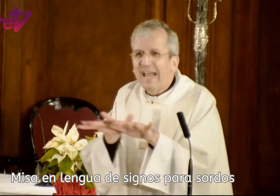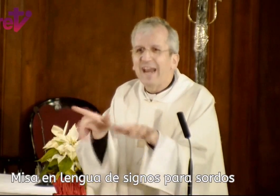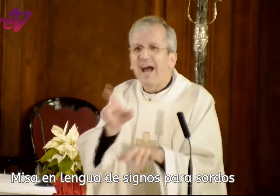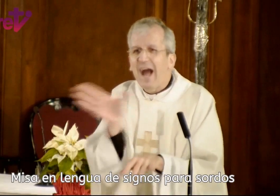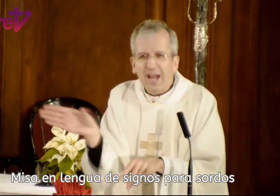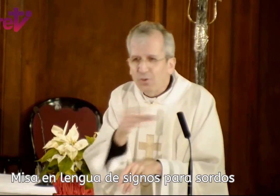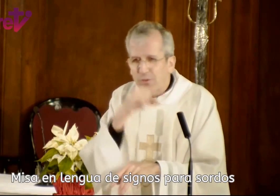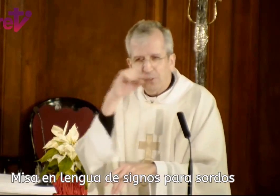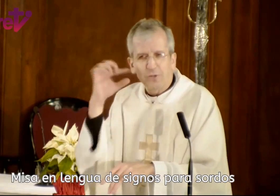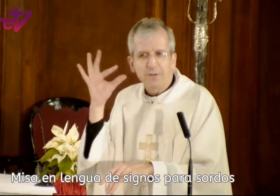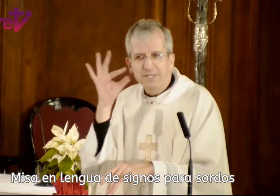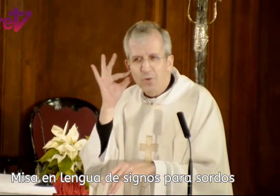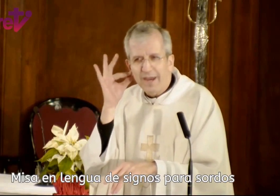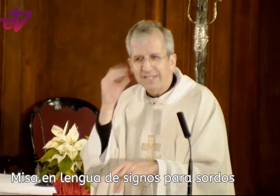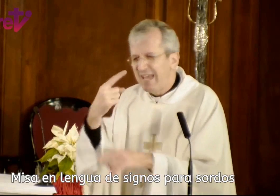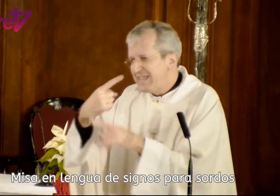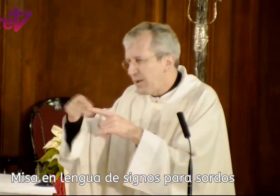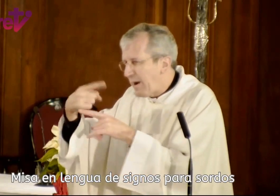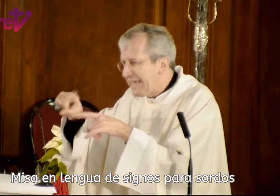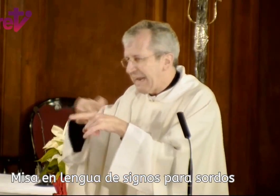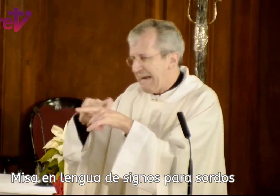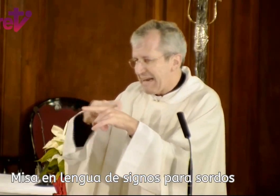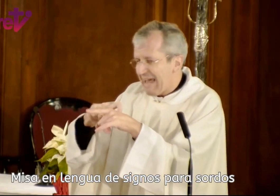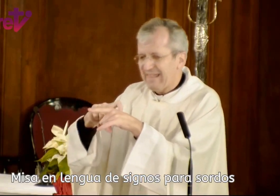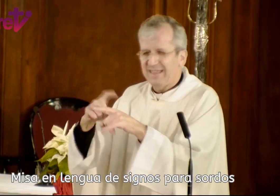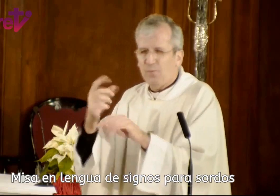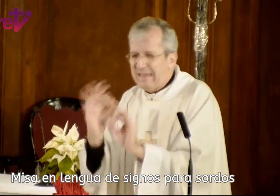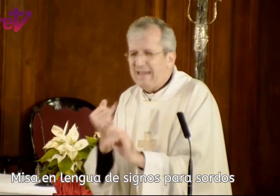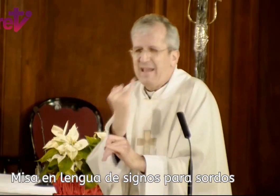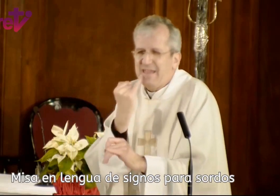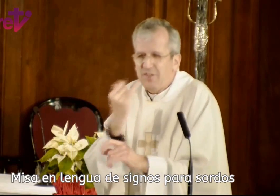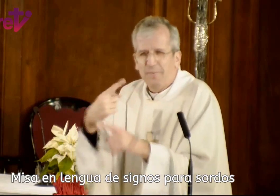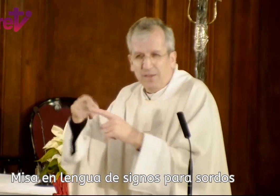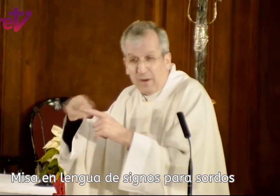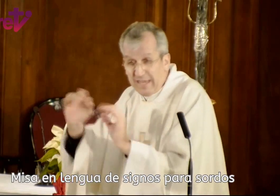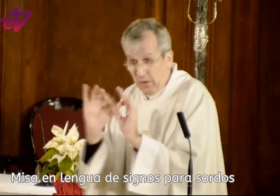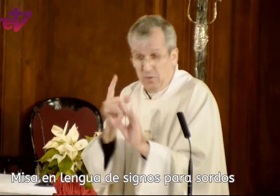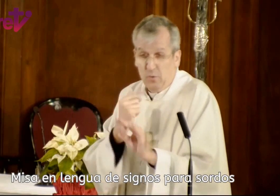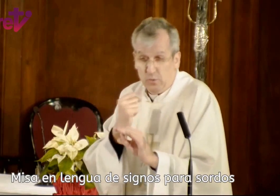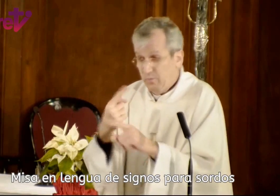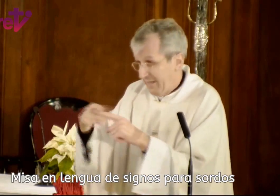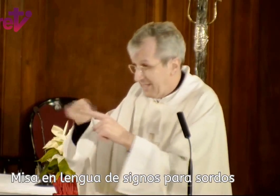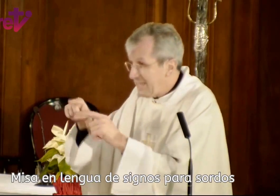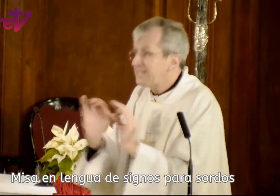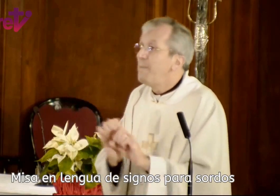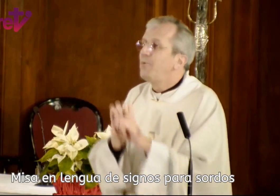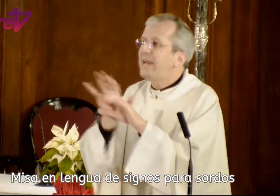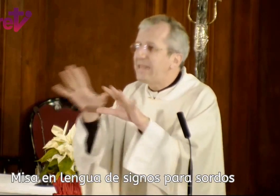llegara a todos los hombres y mujeres de cualquier raza, de cualquier idioma, de cualquier costumbre distintas, pudiera